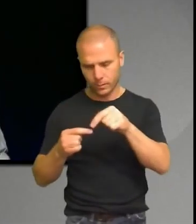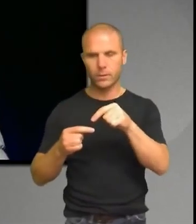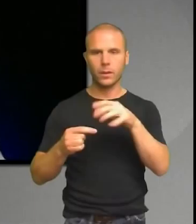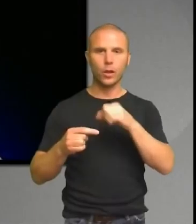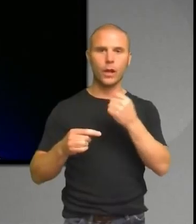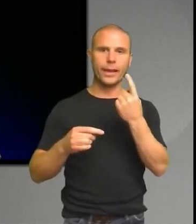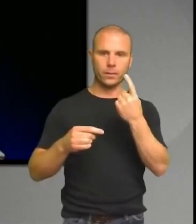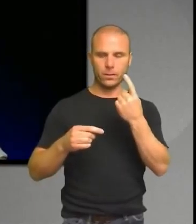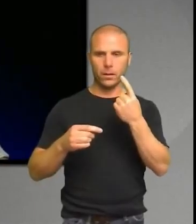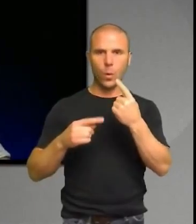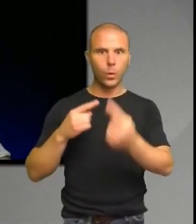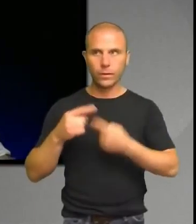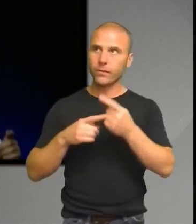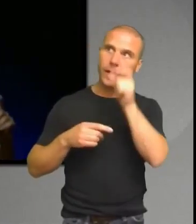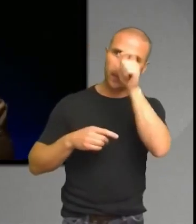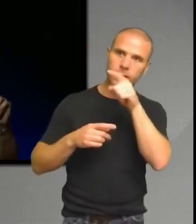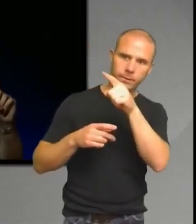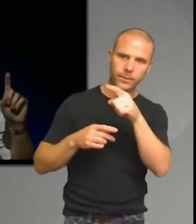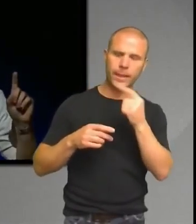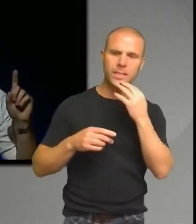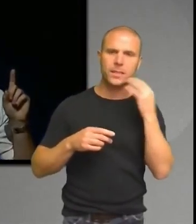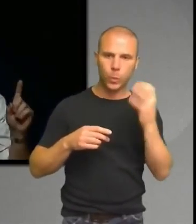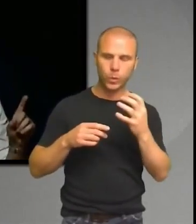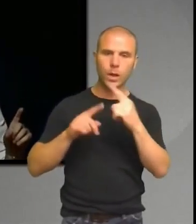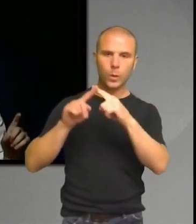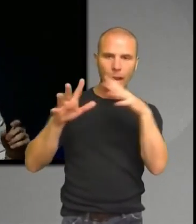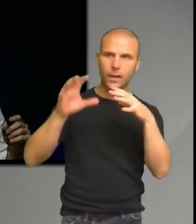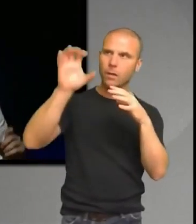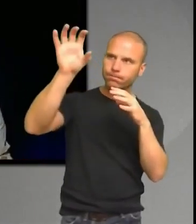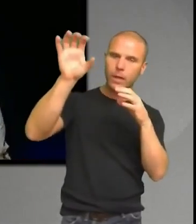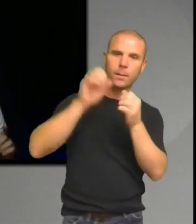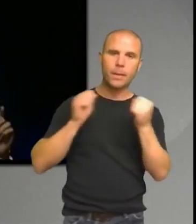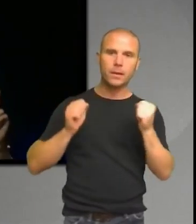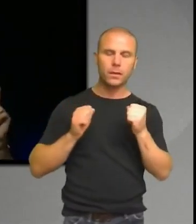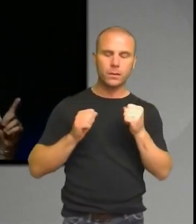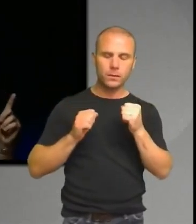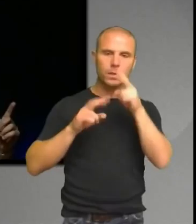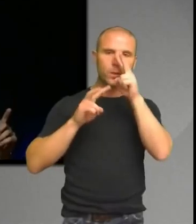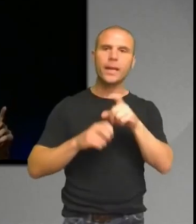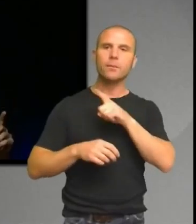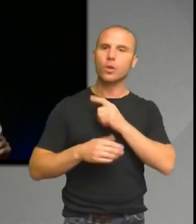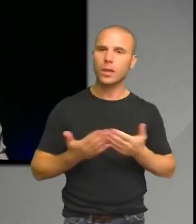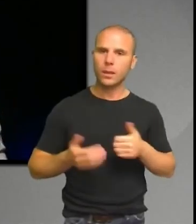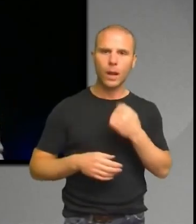av de största planeten man känner till. Men den är också väldigt ostuderad. När det bara publicerats en enda vetenskaplig artikel om just den här